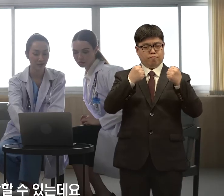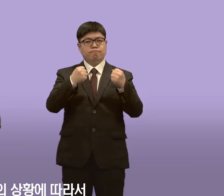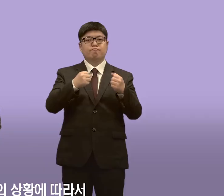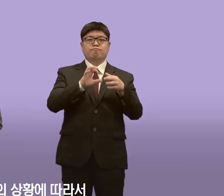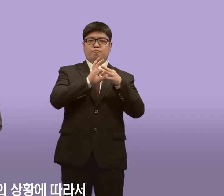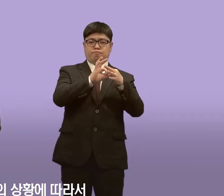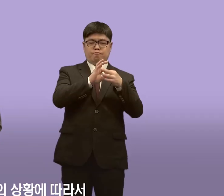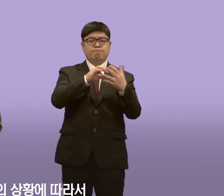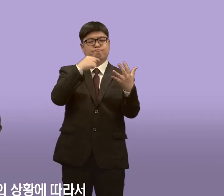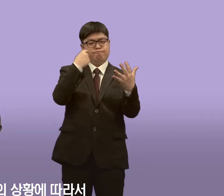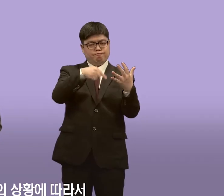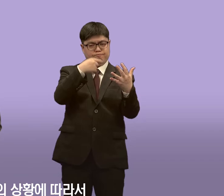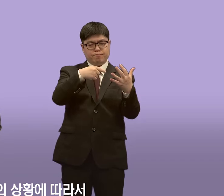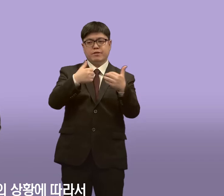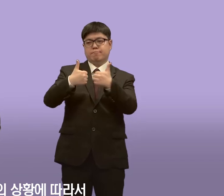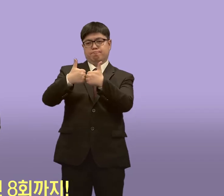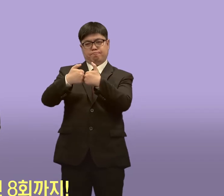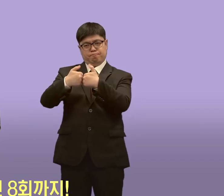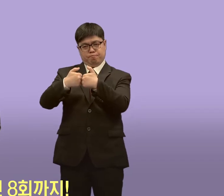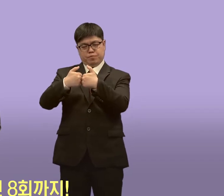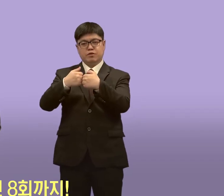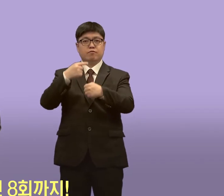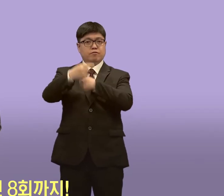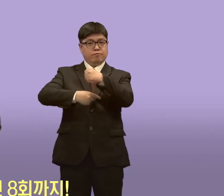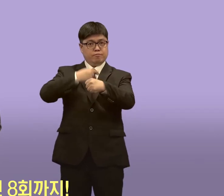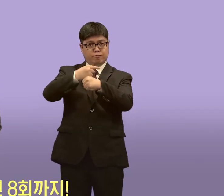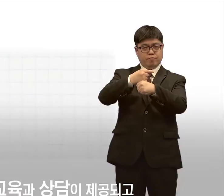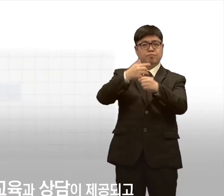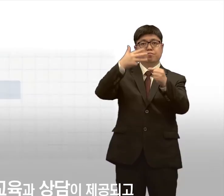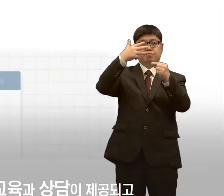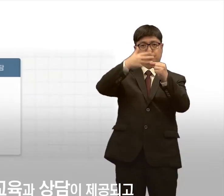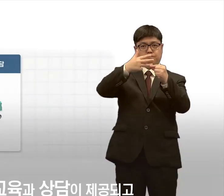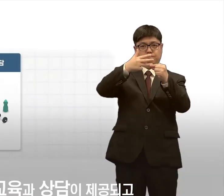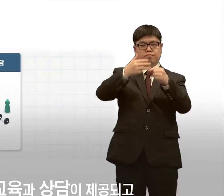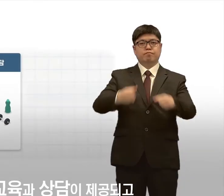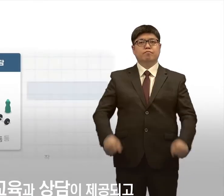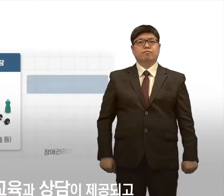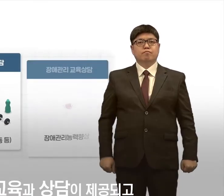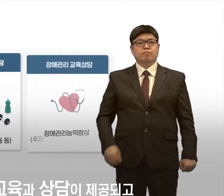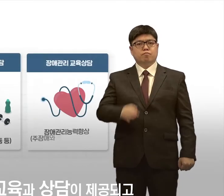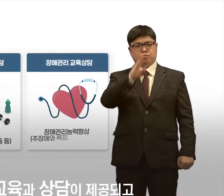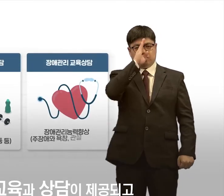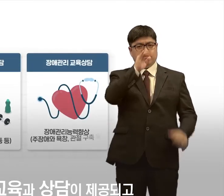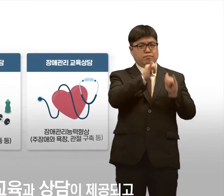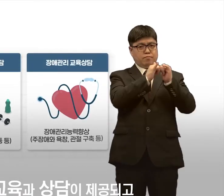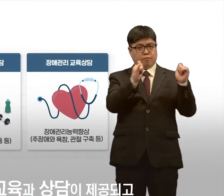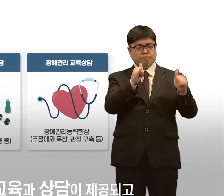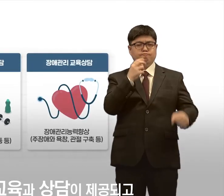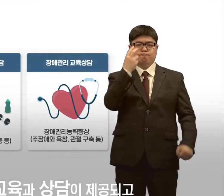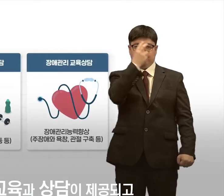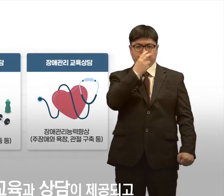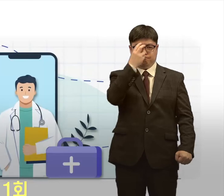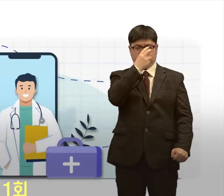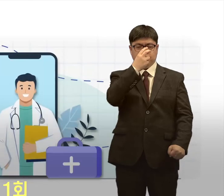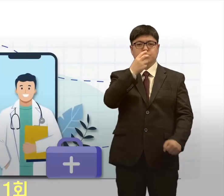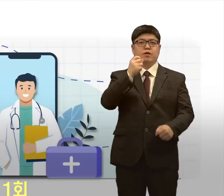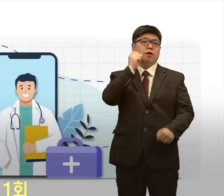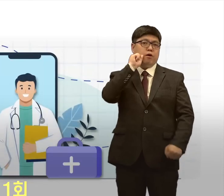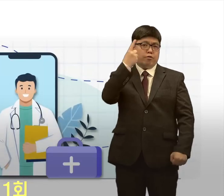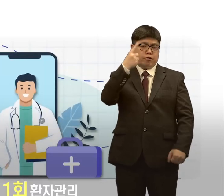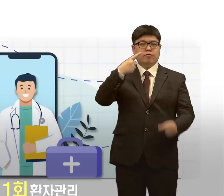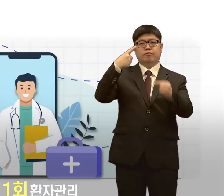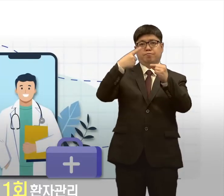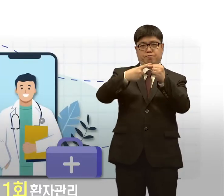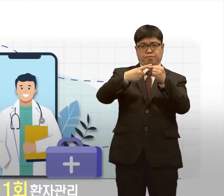있는데요. 본인의 상황에 따라서 연 8회까지 건강에 대한 교육과 상담이 제공되고 월